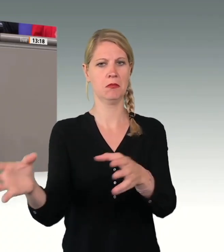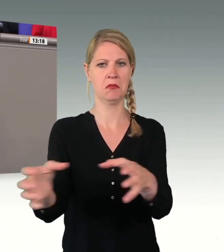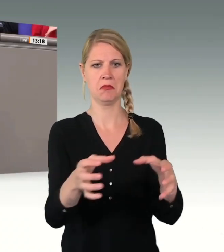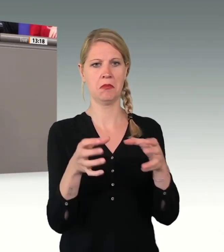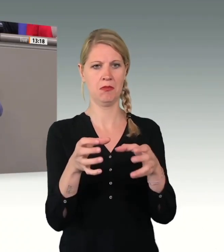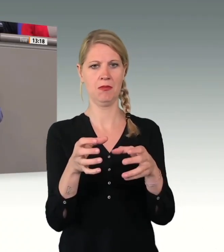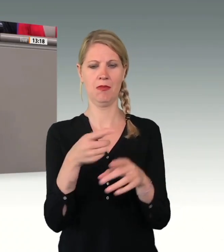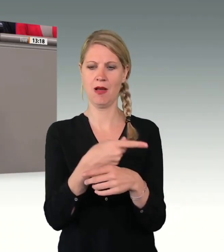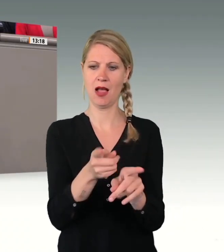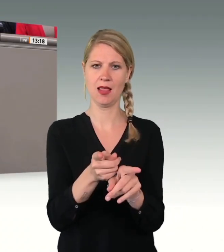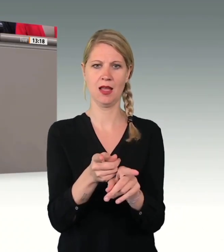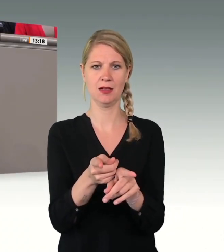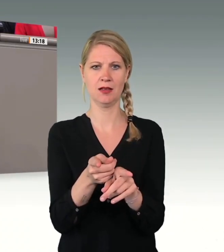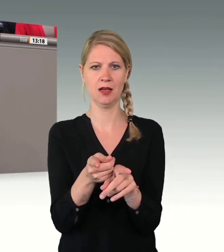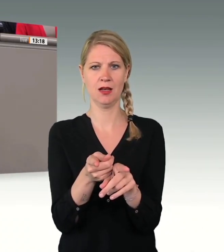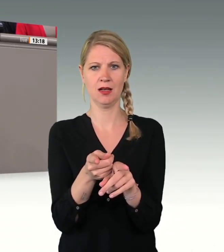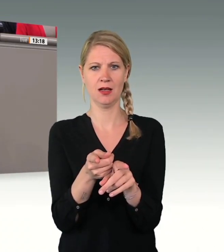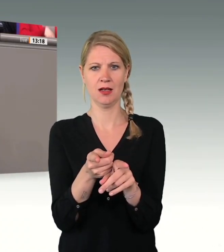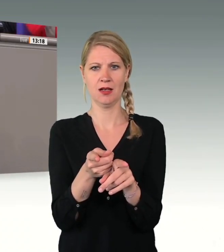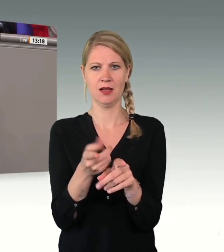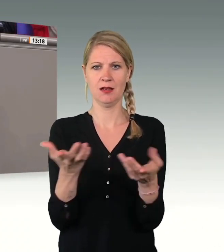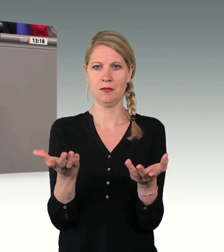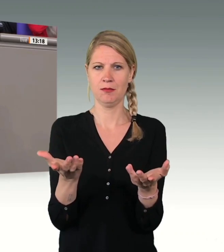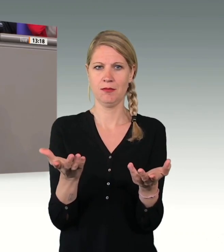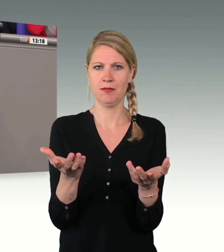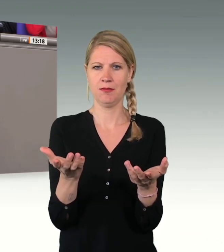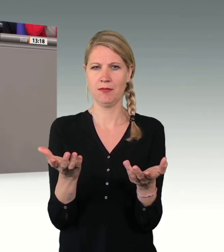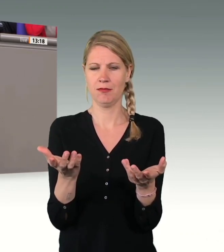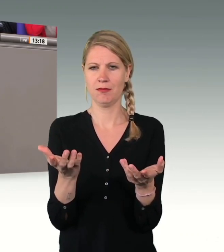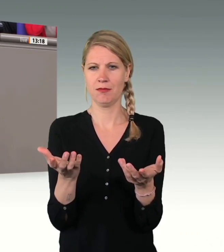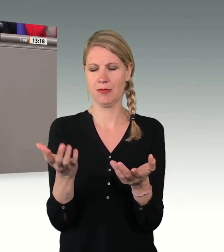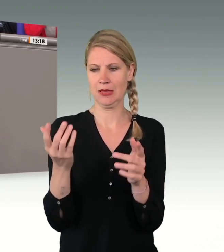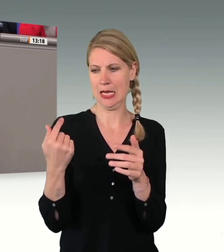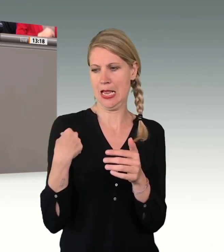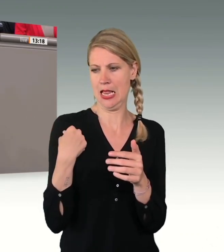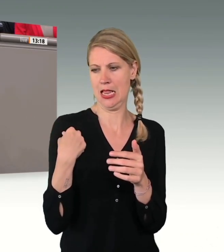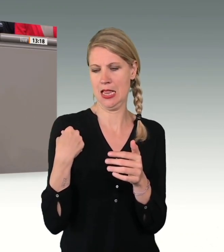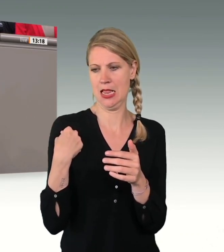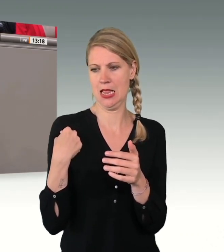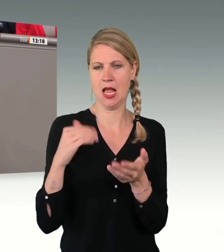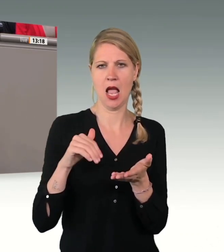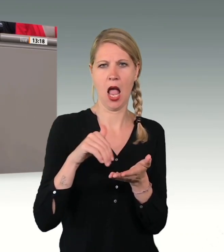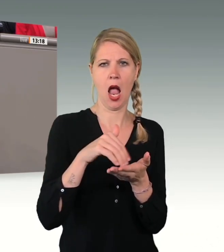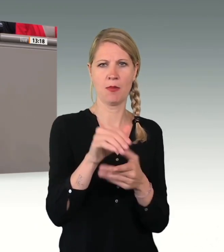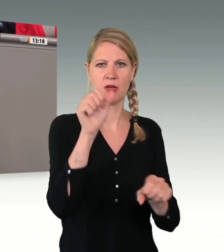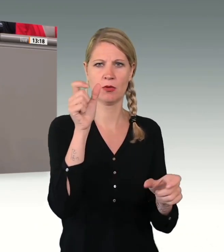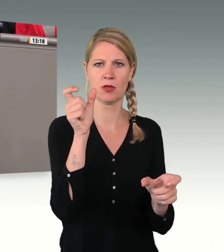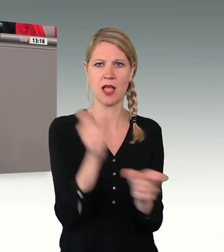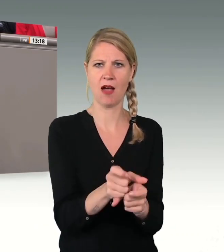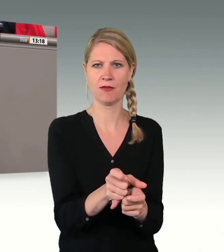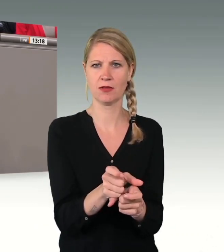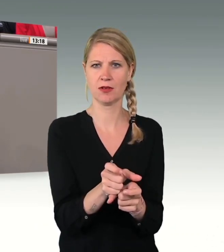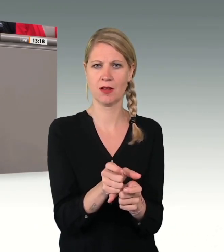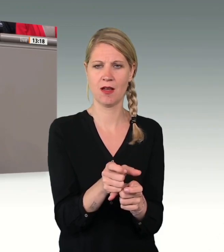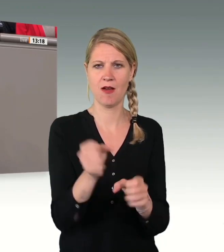Alle waren in Duldung. Einer von Ihnen war gerade aus der Abschiebungshaft gekommen. Das war ein geeinter Kraftakt, um